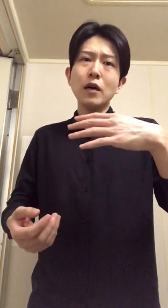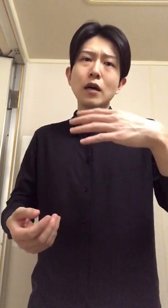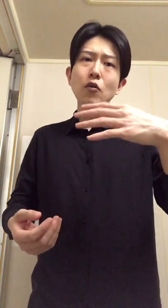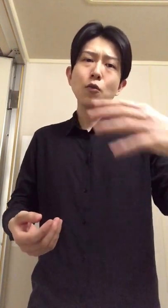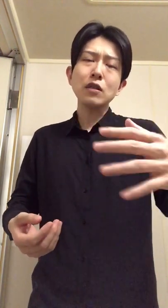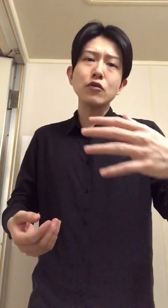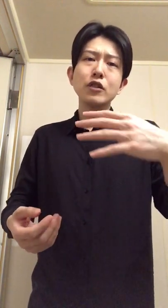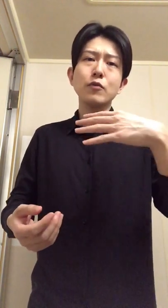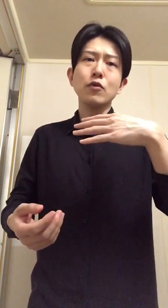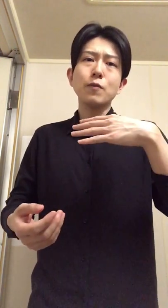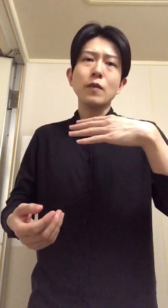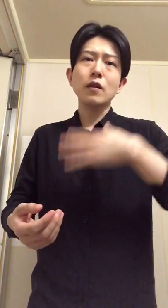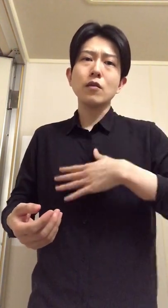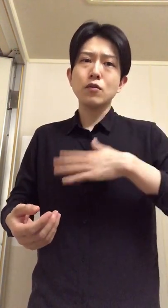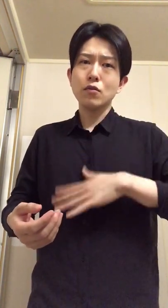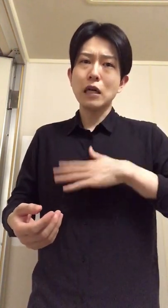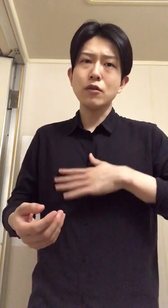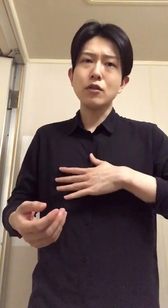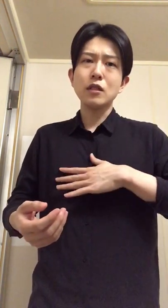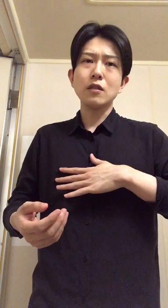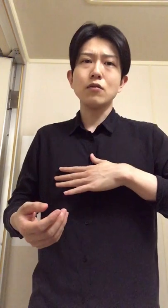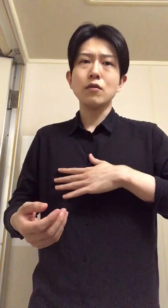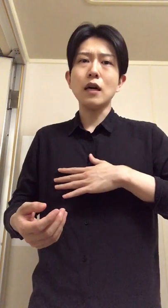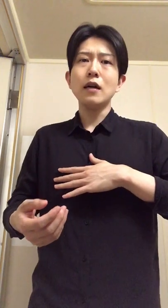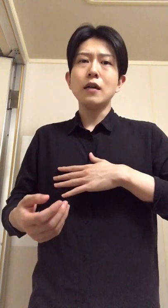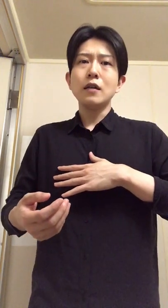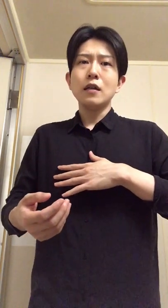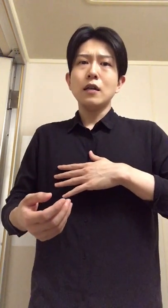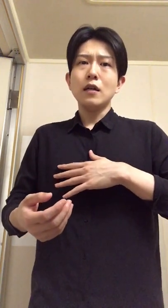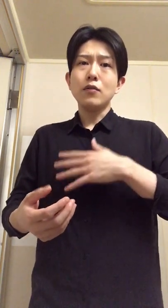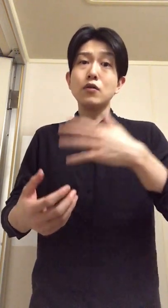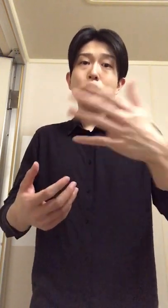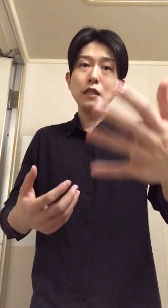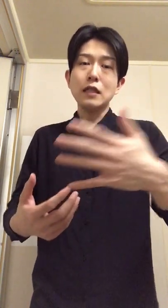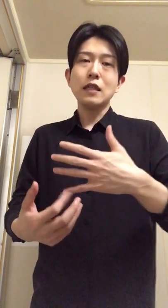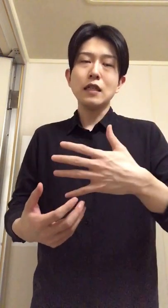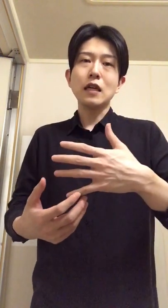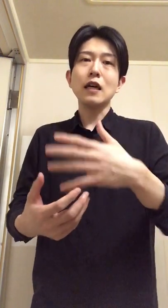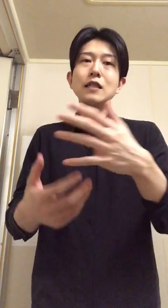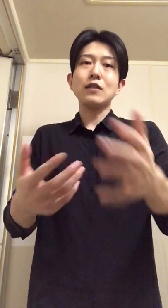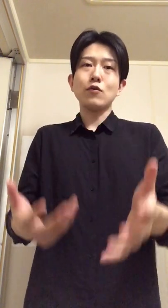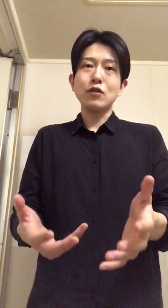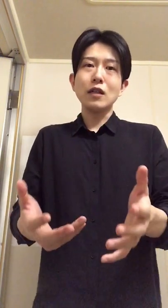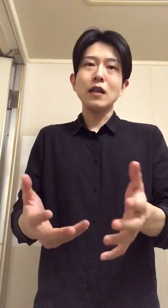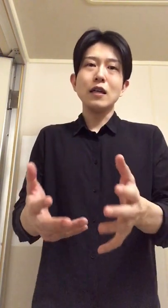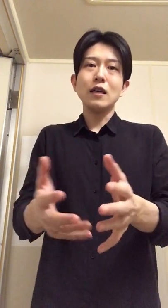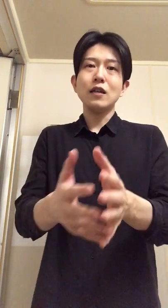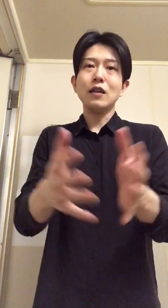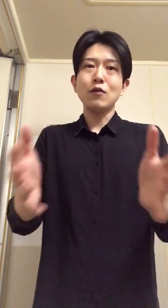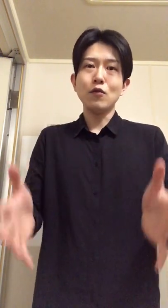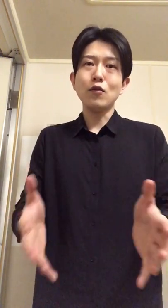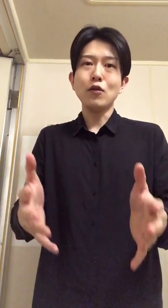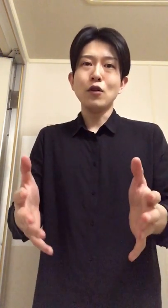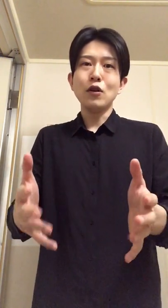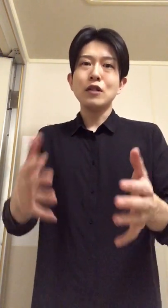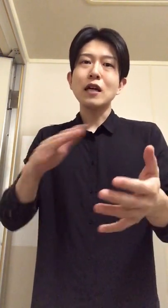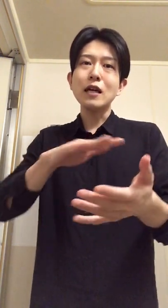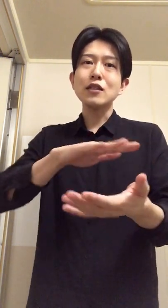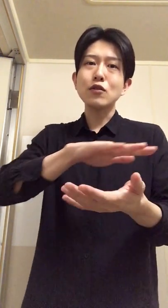思ったとしても隠してというか普通に社会人として社会人と